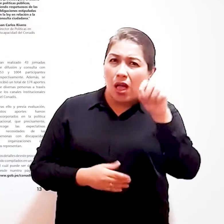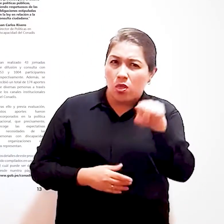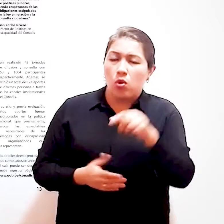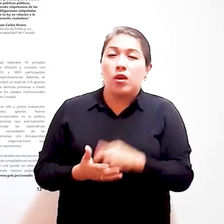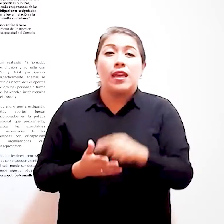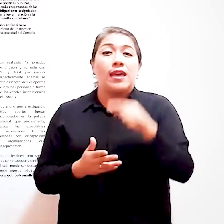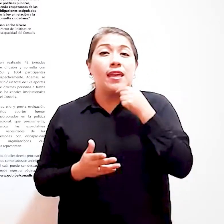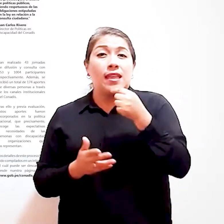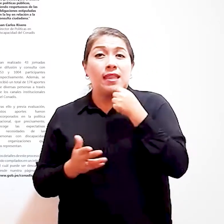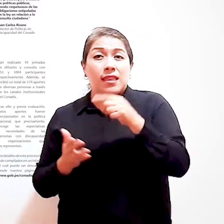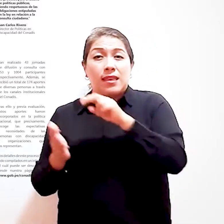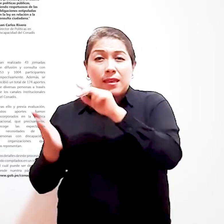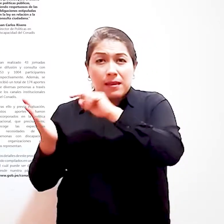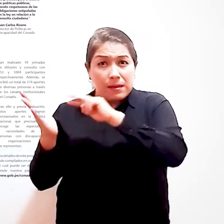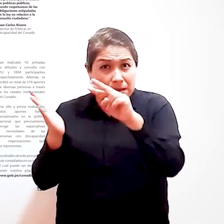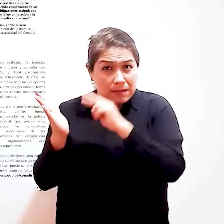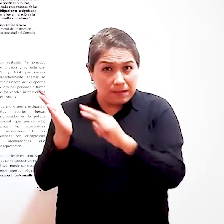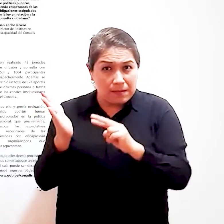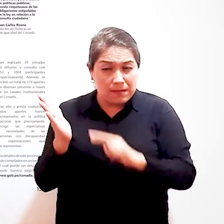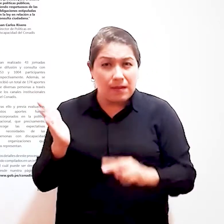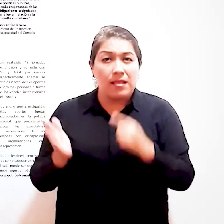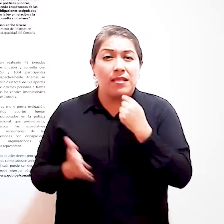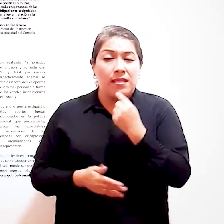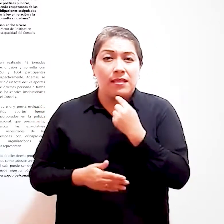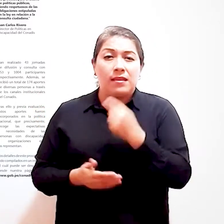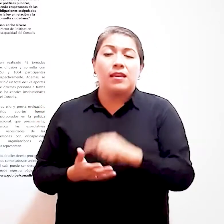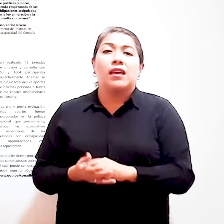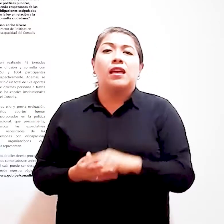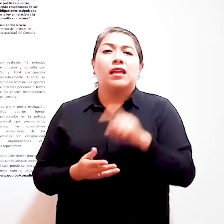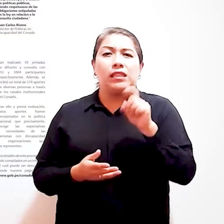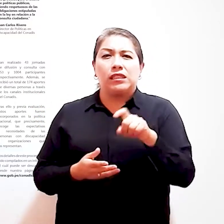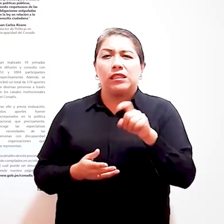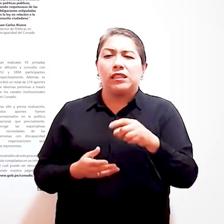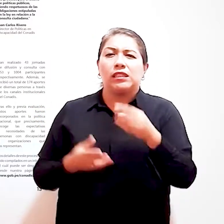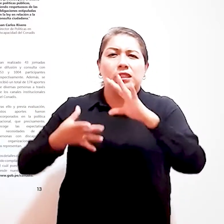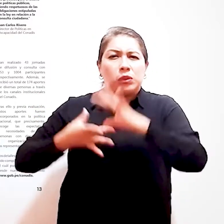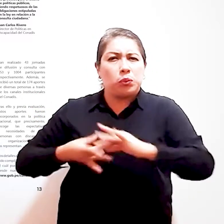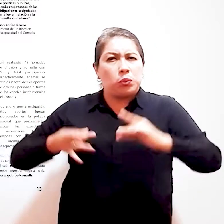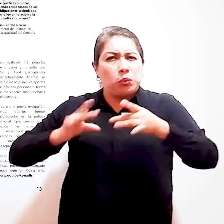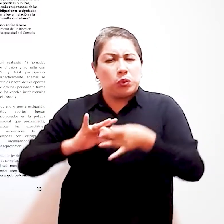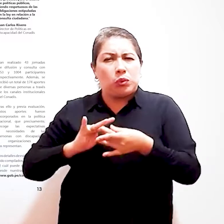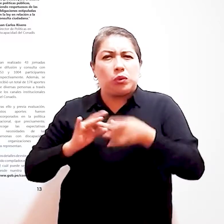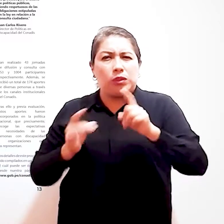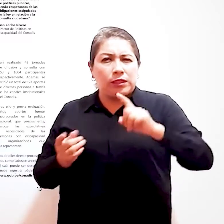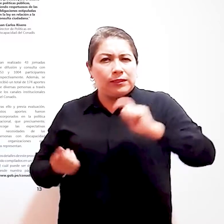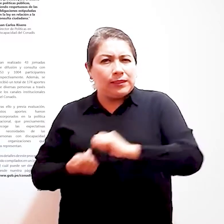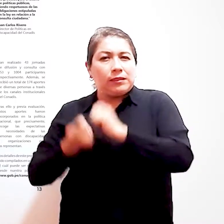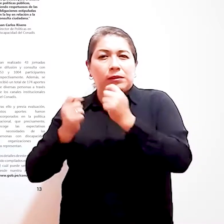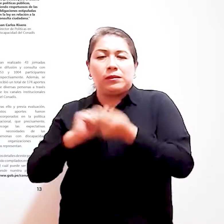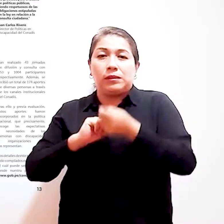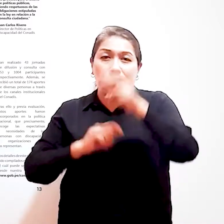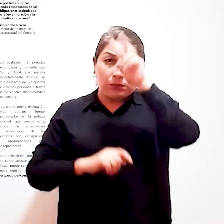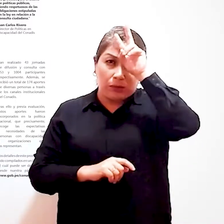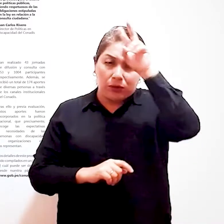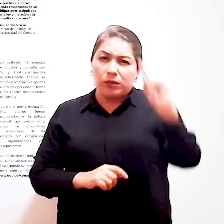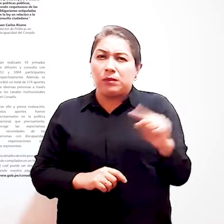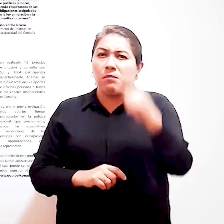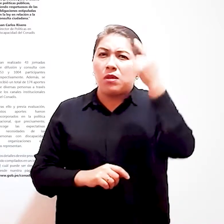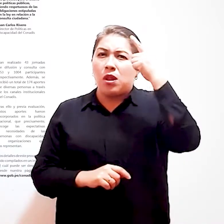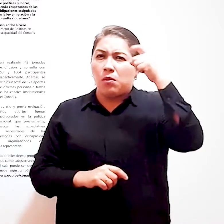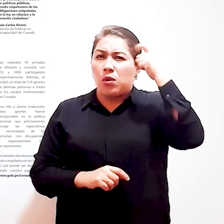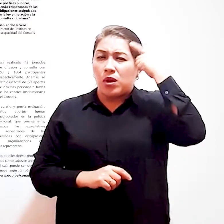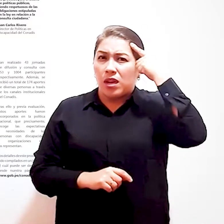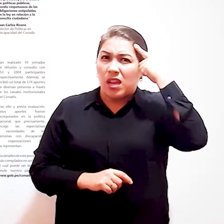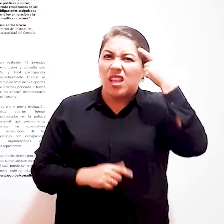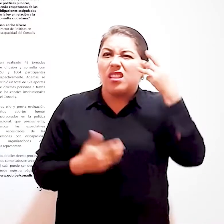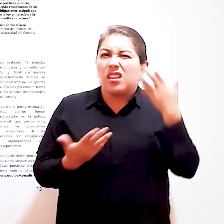007-2021-MIMP el cual marca un hito en la historia del Perú ya que es